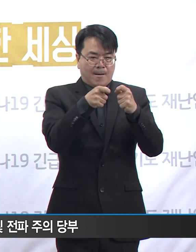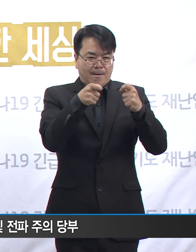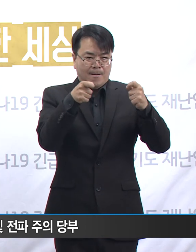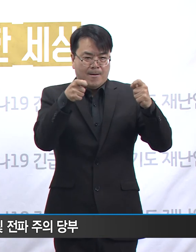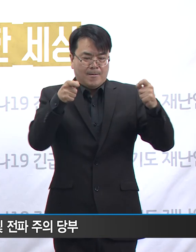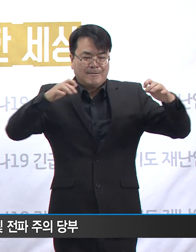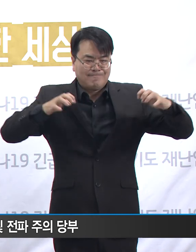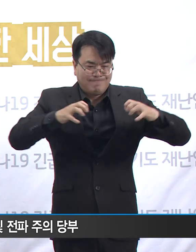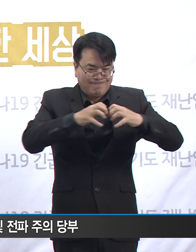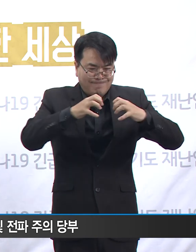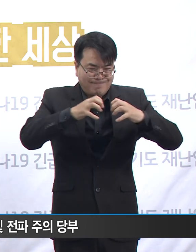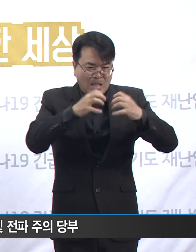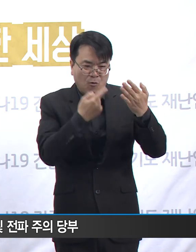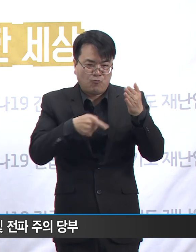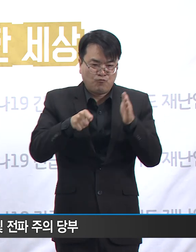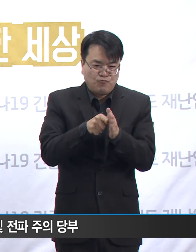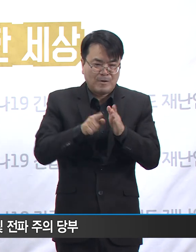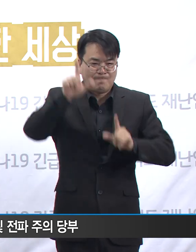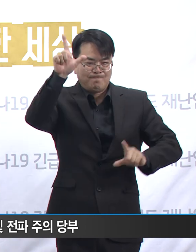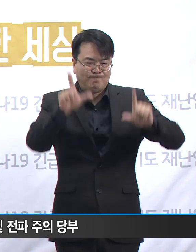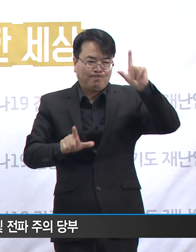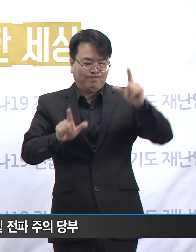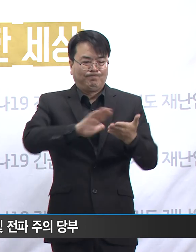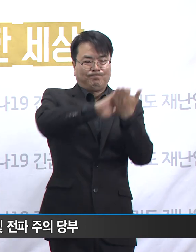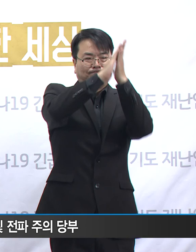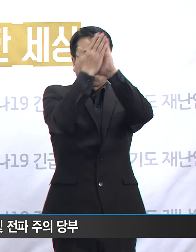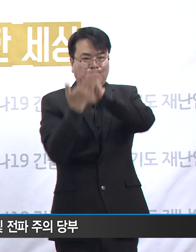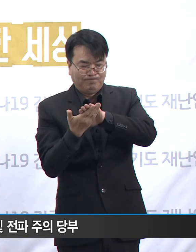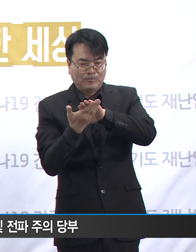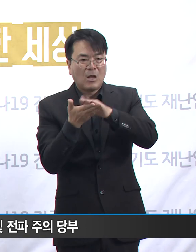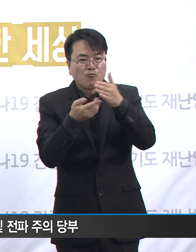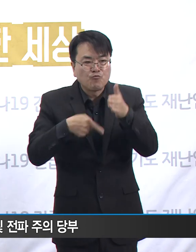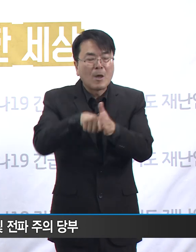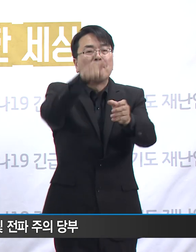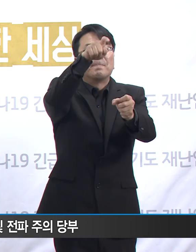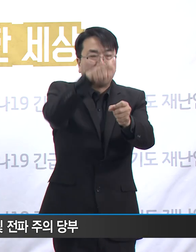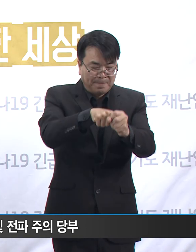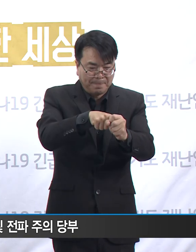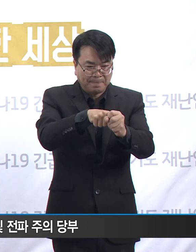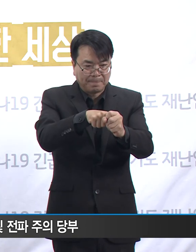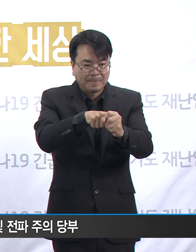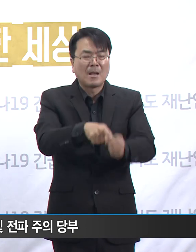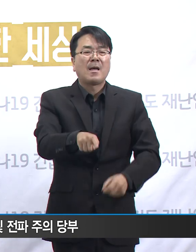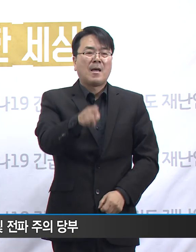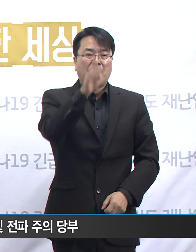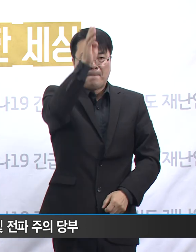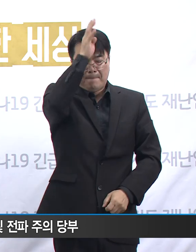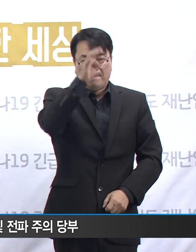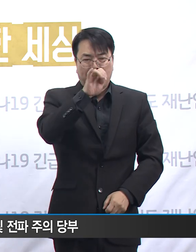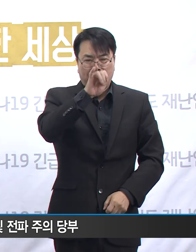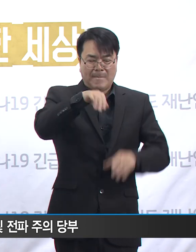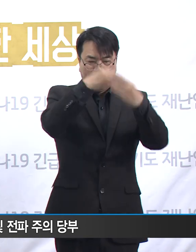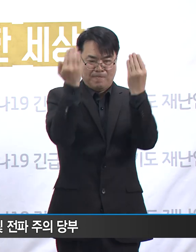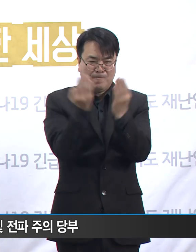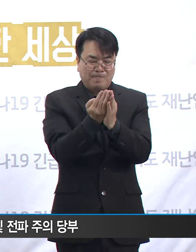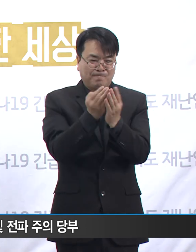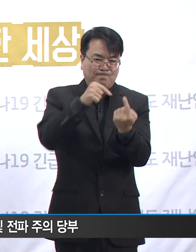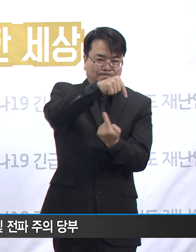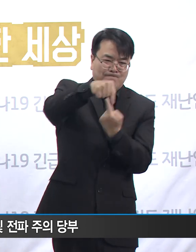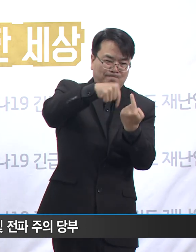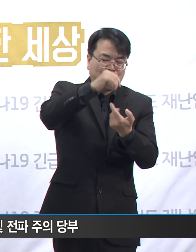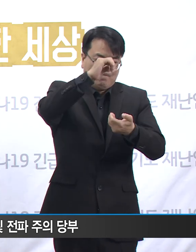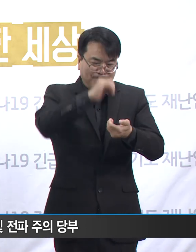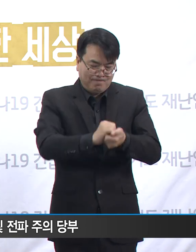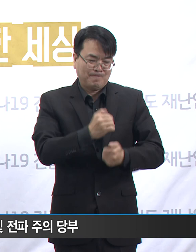전환을 설명했습니다. 바이러스를 완벽하게 통제하고 싶은 우리의 소망은 실제 과학적 사실과